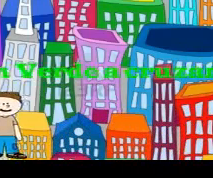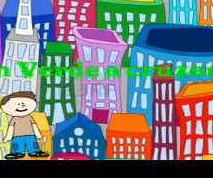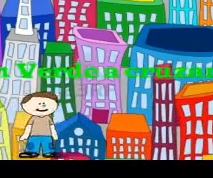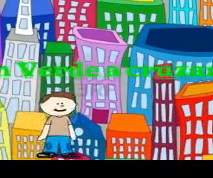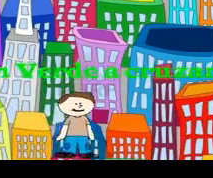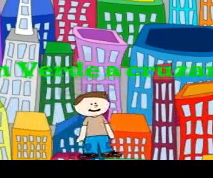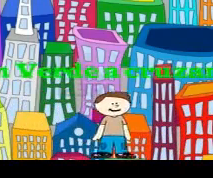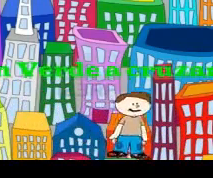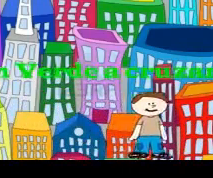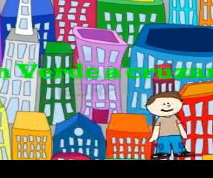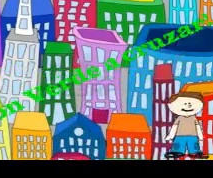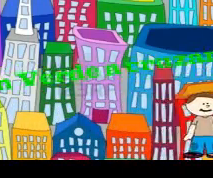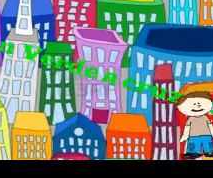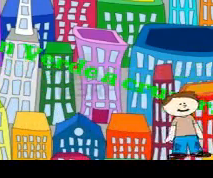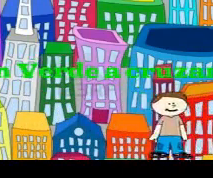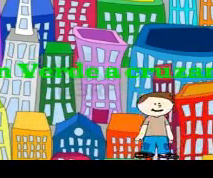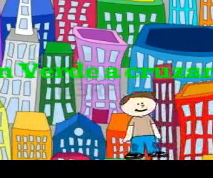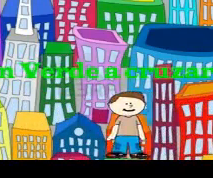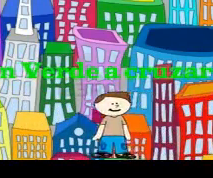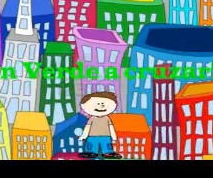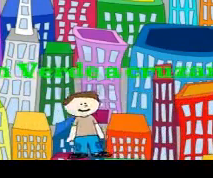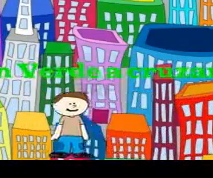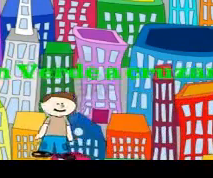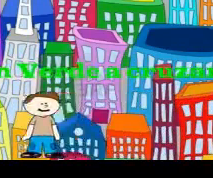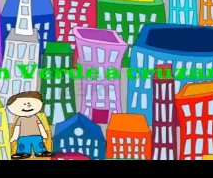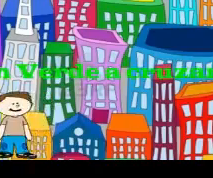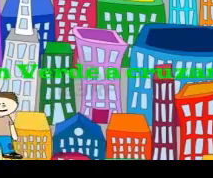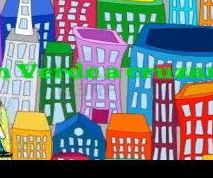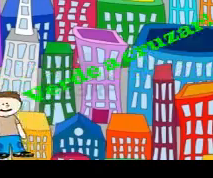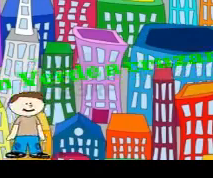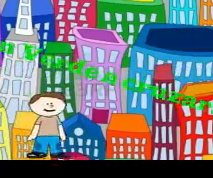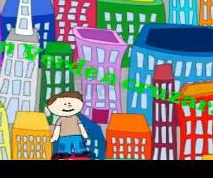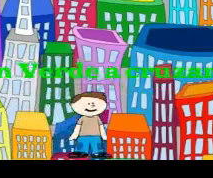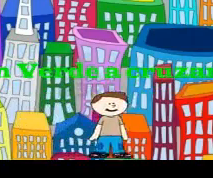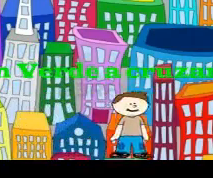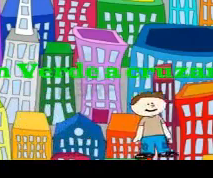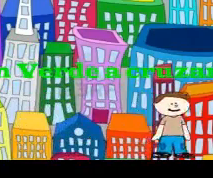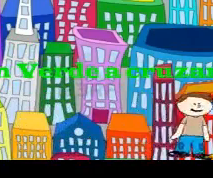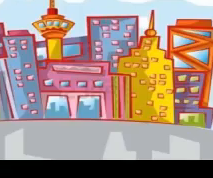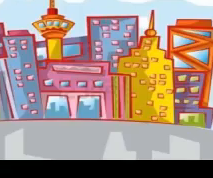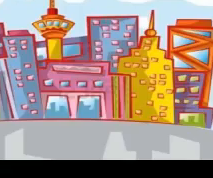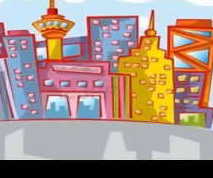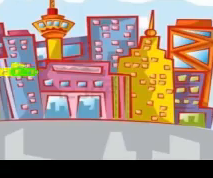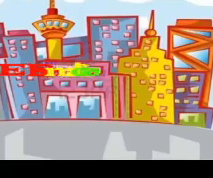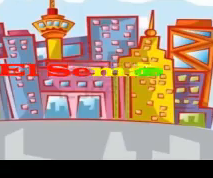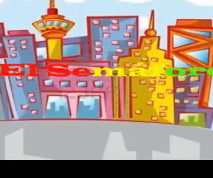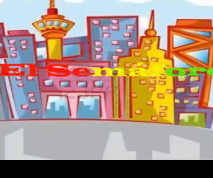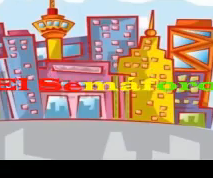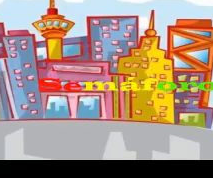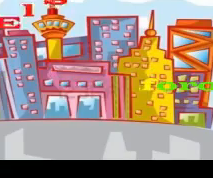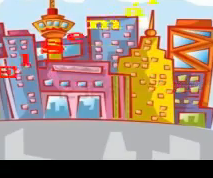Con verde avanzarás, sí, sí, sí, sí, sí, sí, sí. Y todo vuelve a